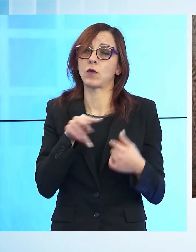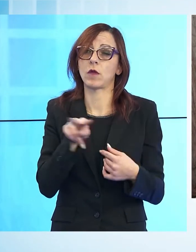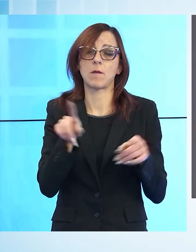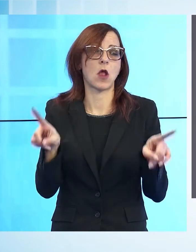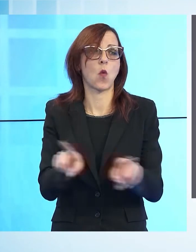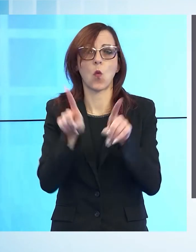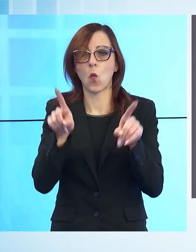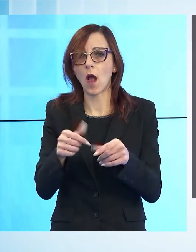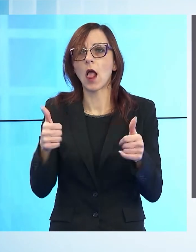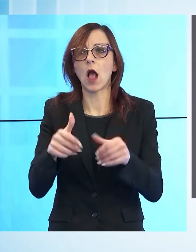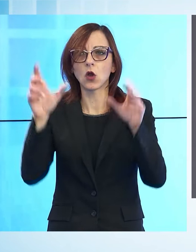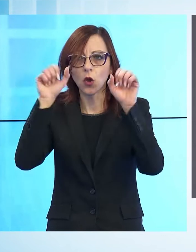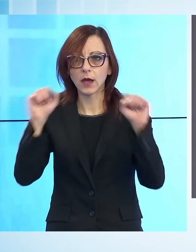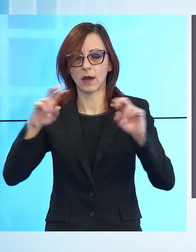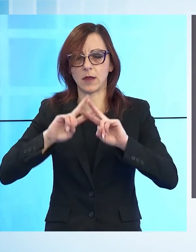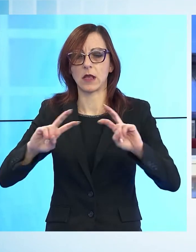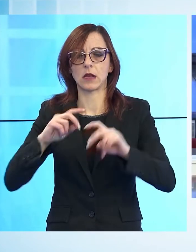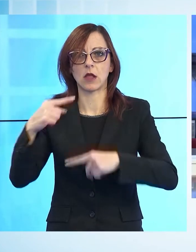fare luce le indagini dei carabinieri.